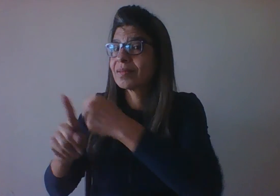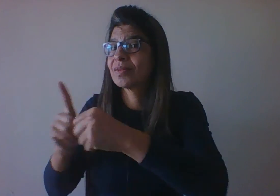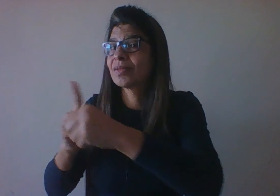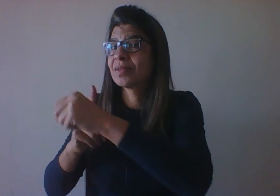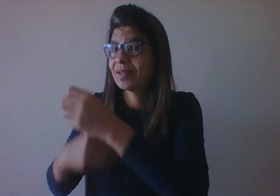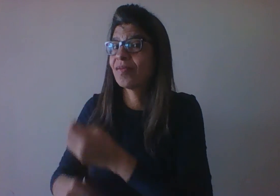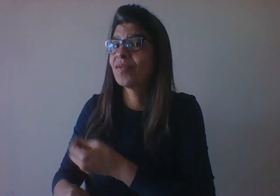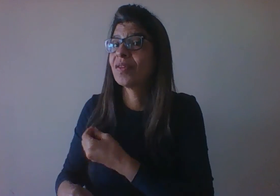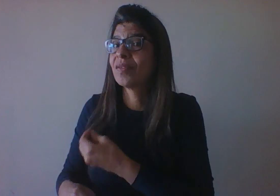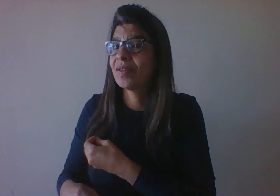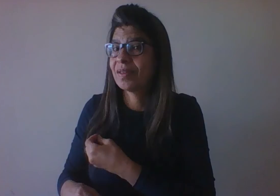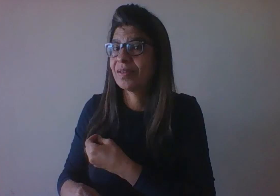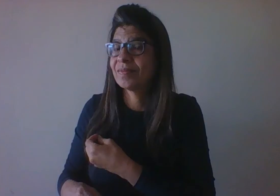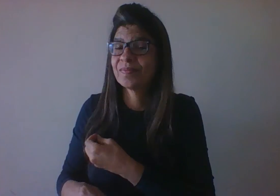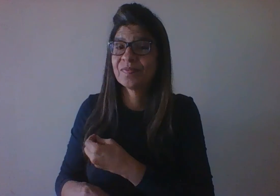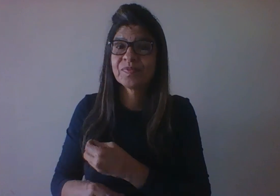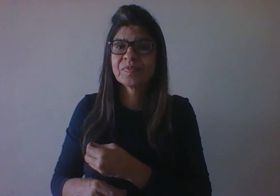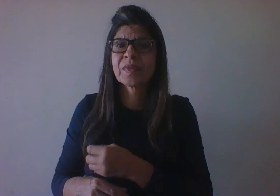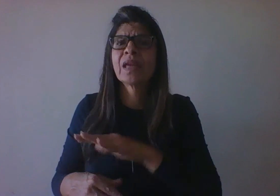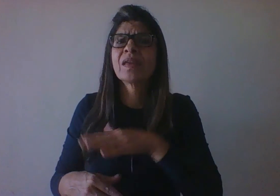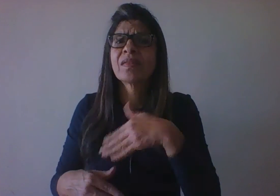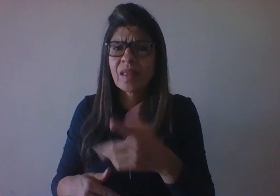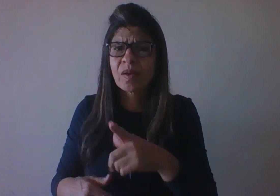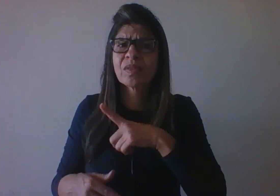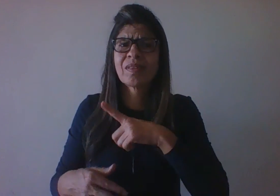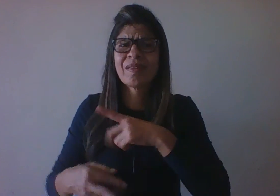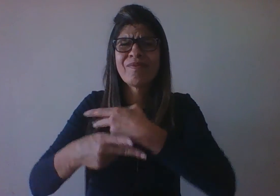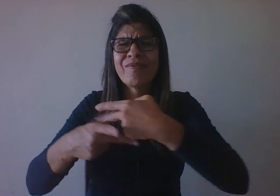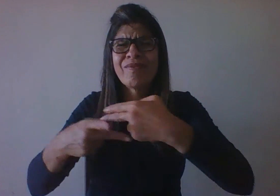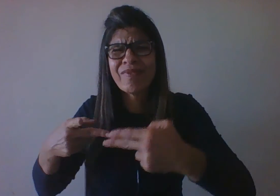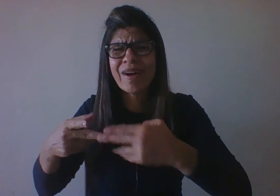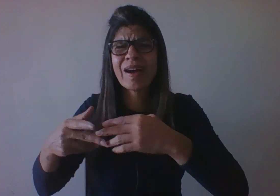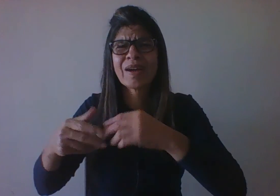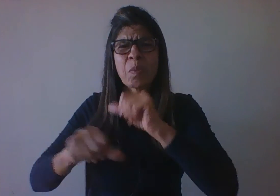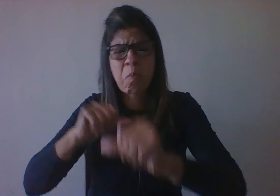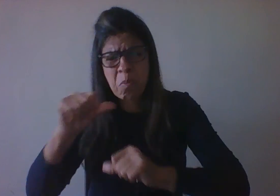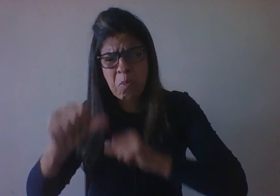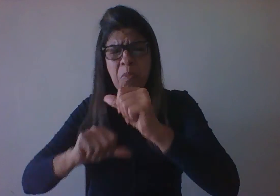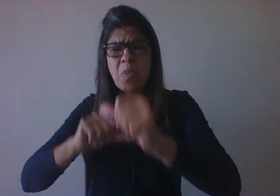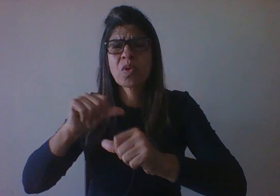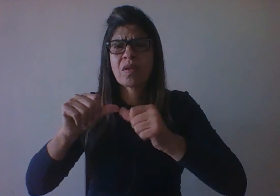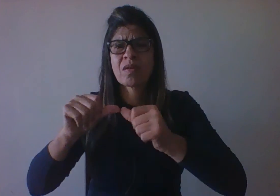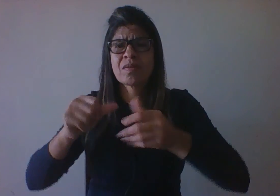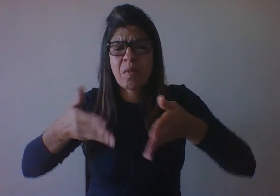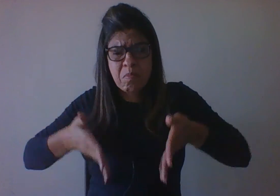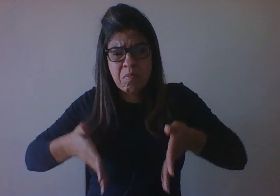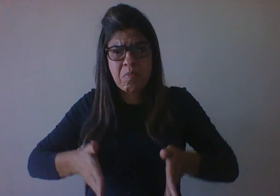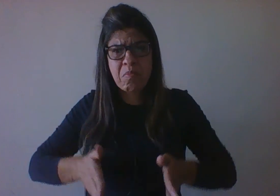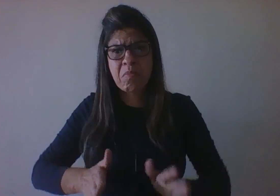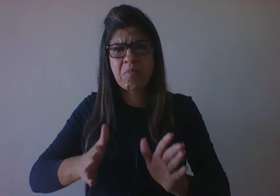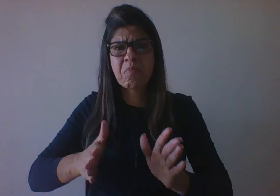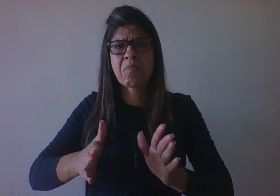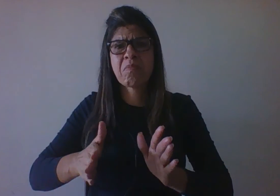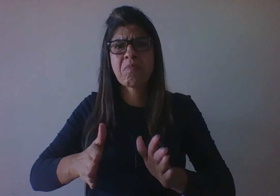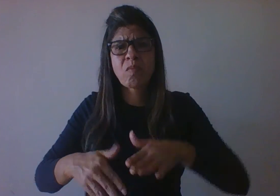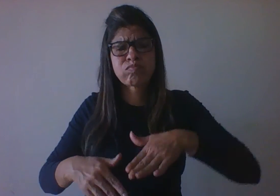Várias são as mudanças que ocorrem com o ser humano, desde a sua concepção até a morte. Não obstante,